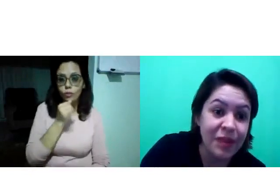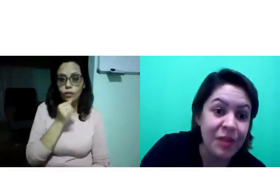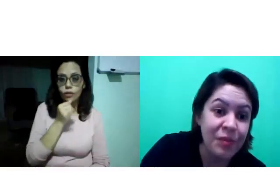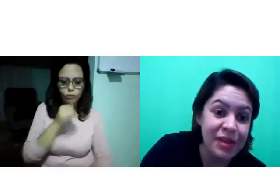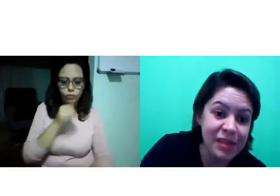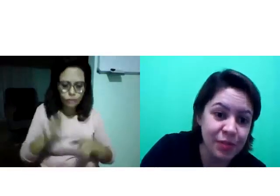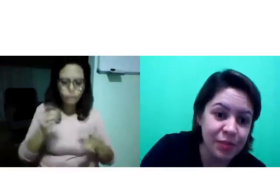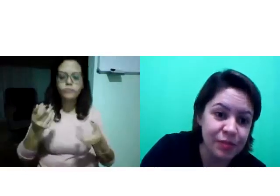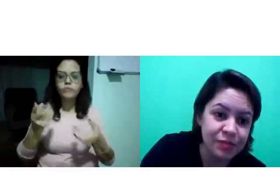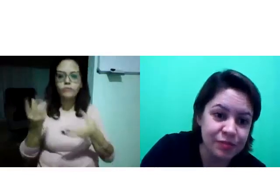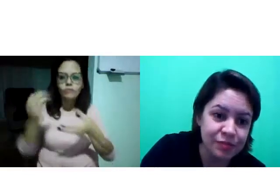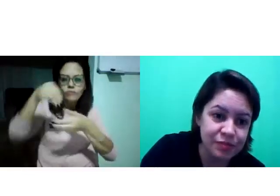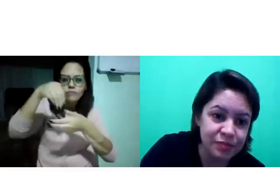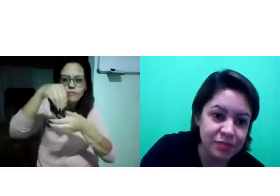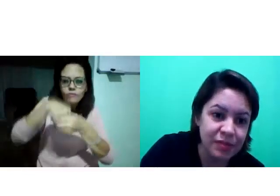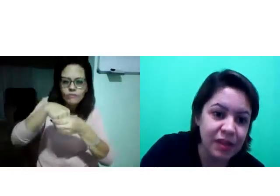Por exemplo,